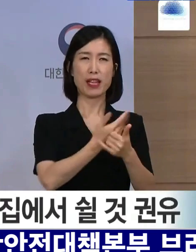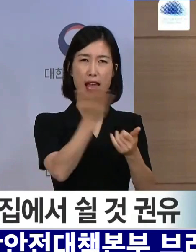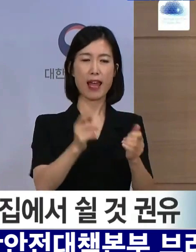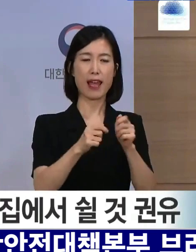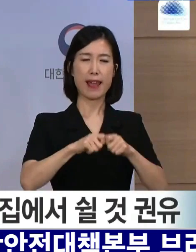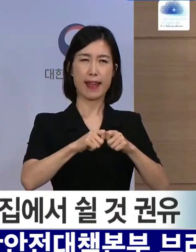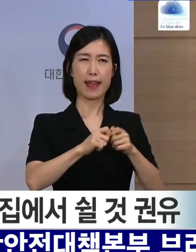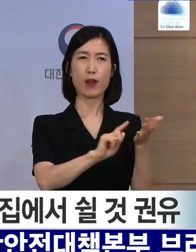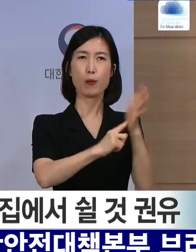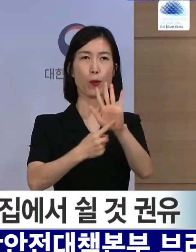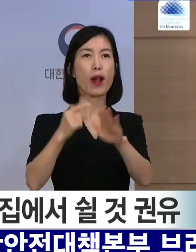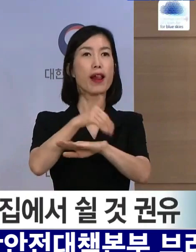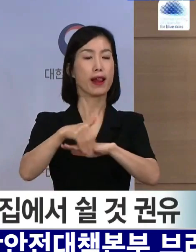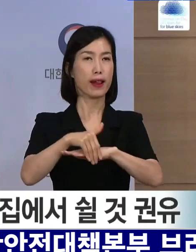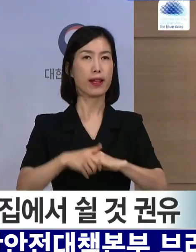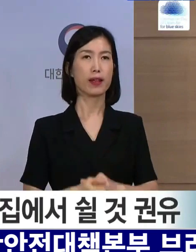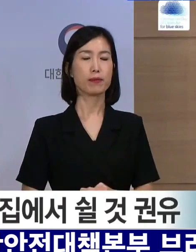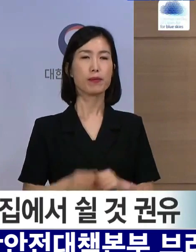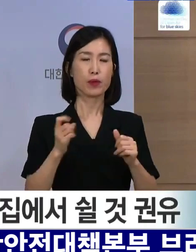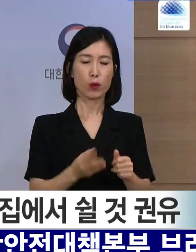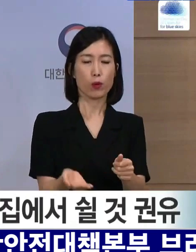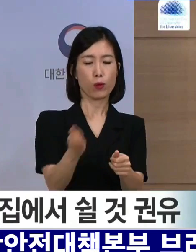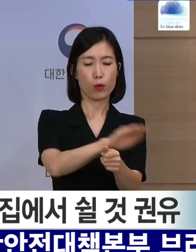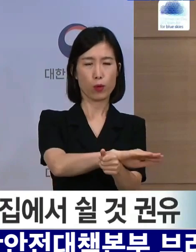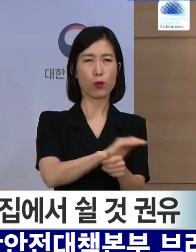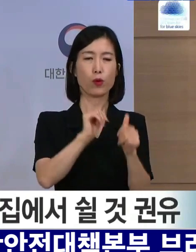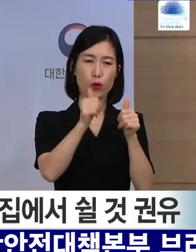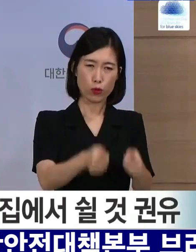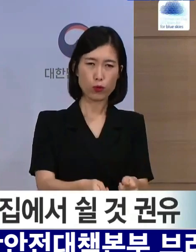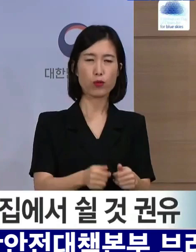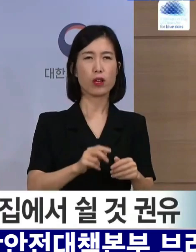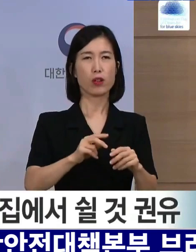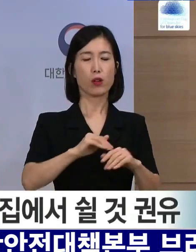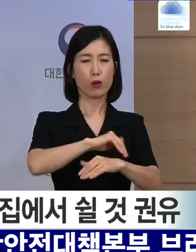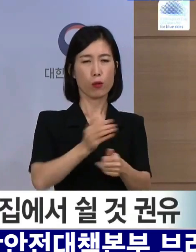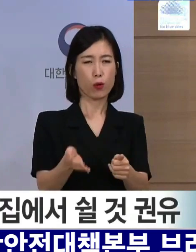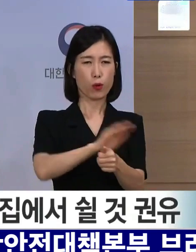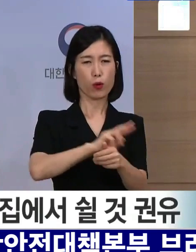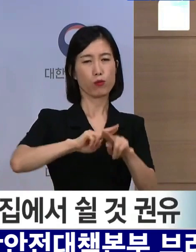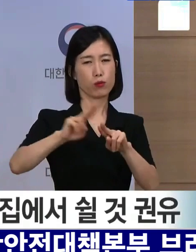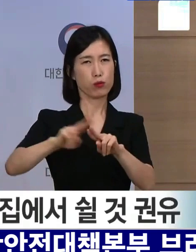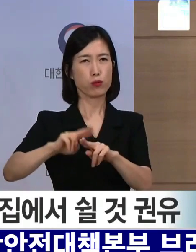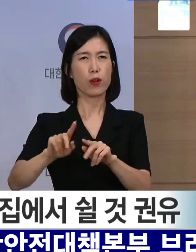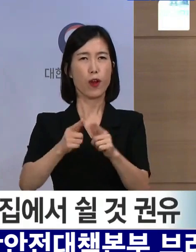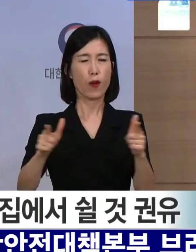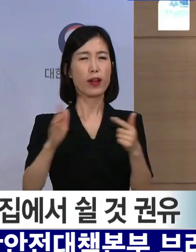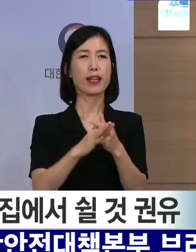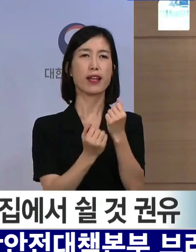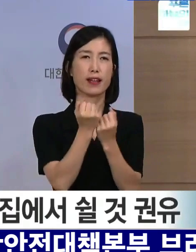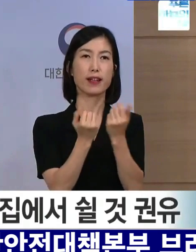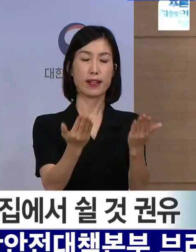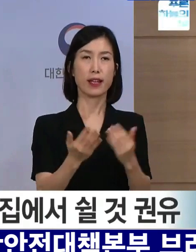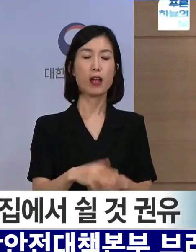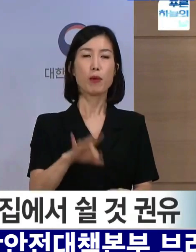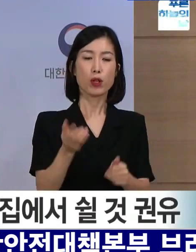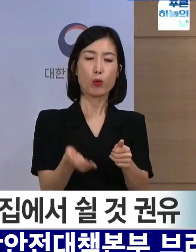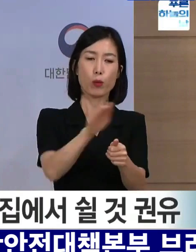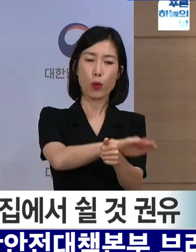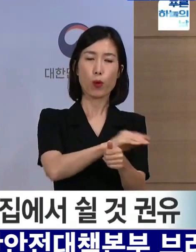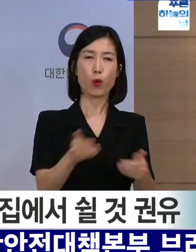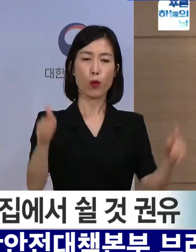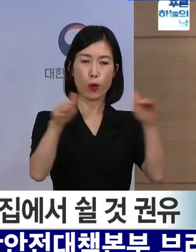알려드리겠습니다. 성묘, 봉환시설, 볼초 등에 대한 방역도 강화합니다. 먼저 성묘나